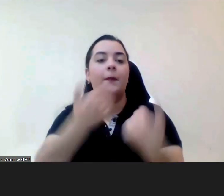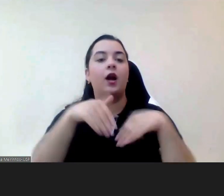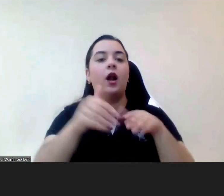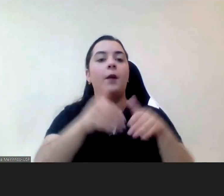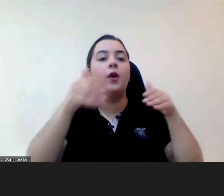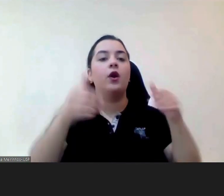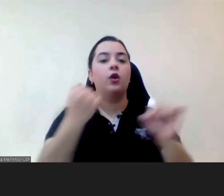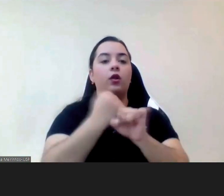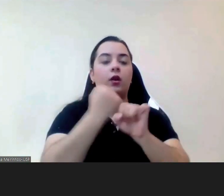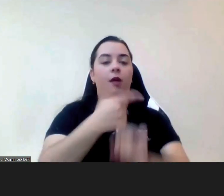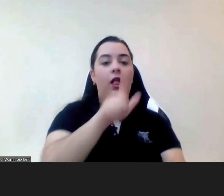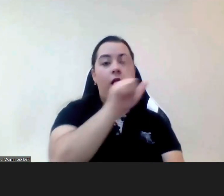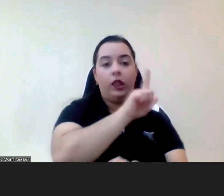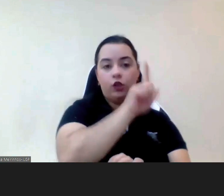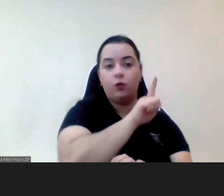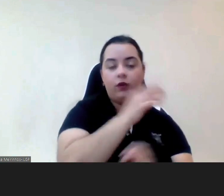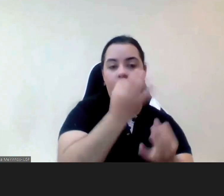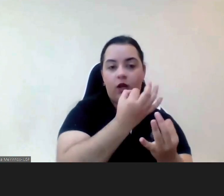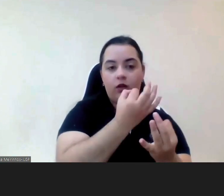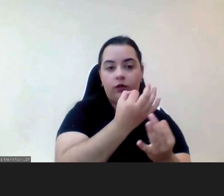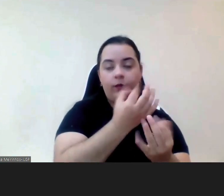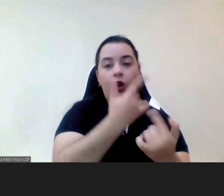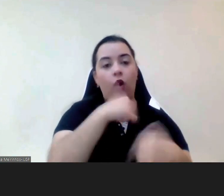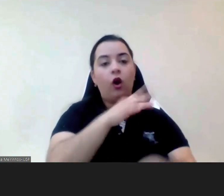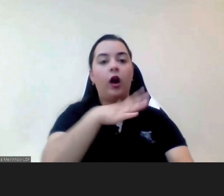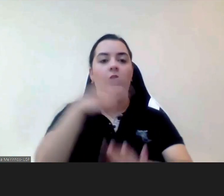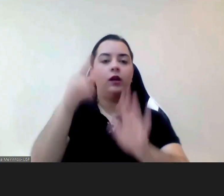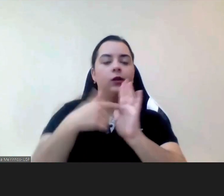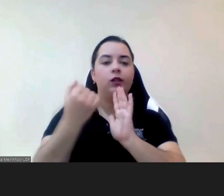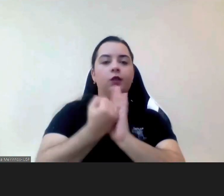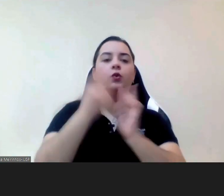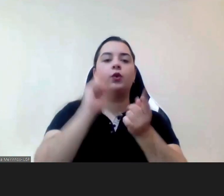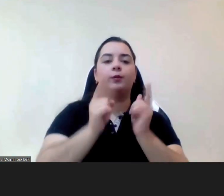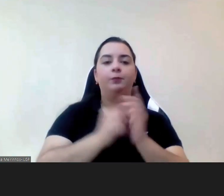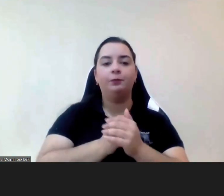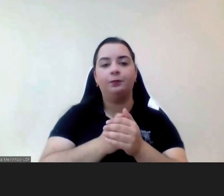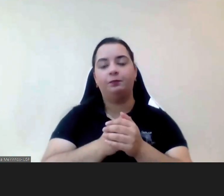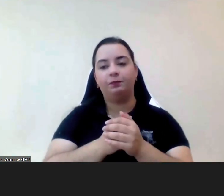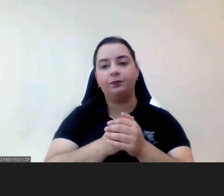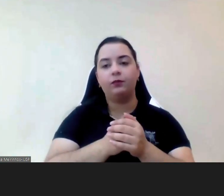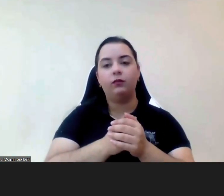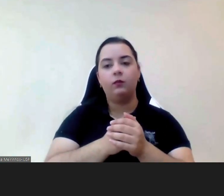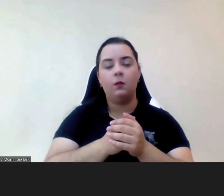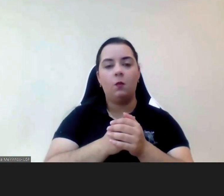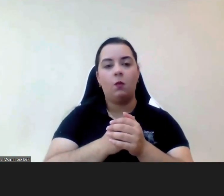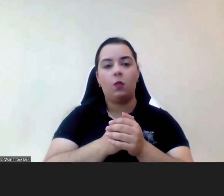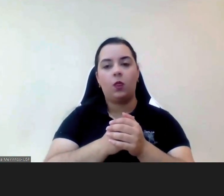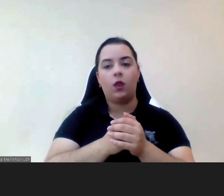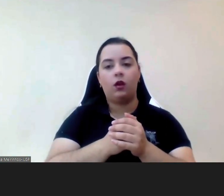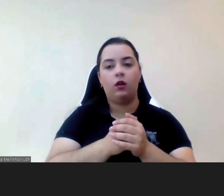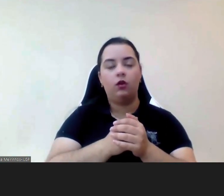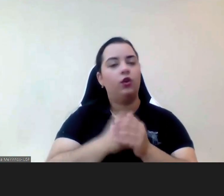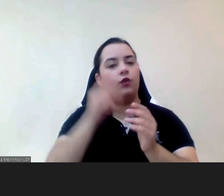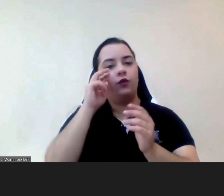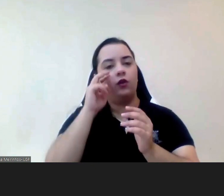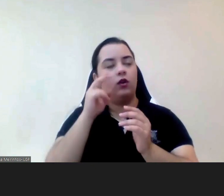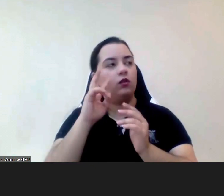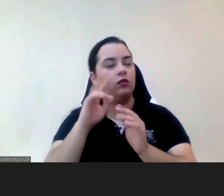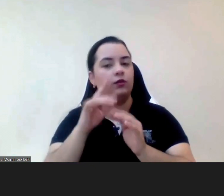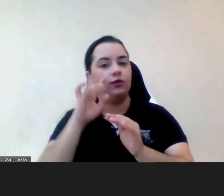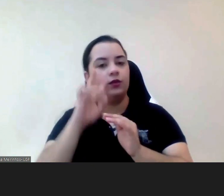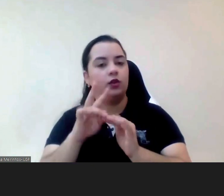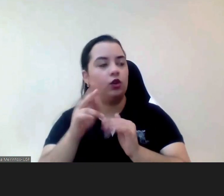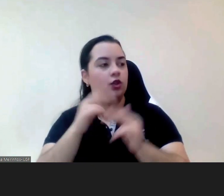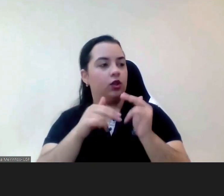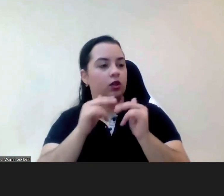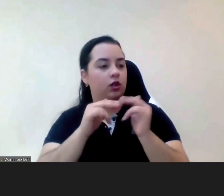apesar de procurarmos sempre na nossa rede construir juntos